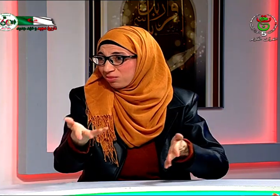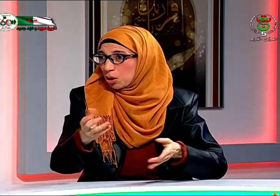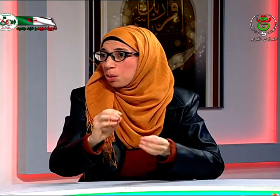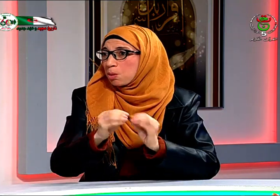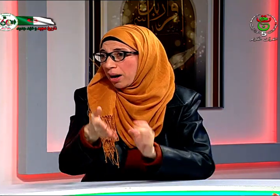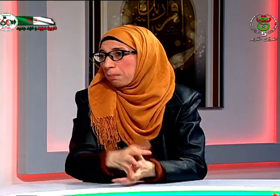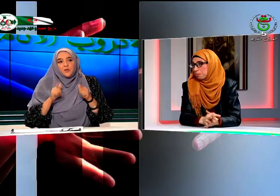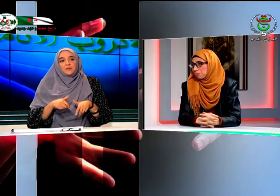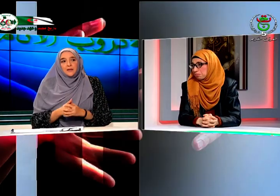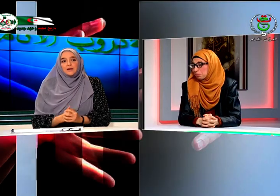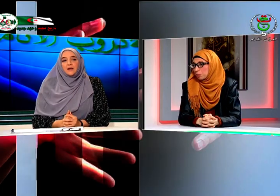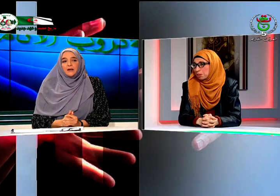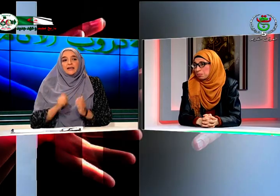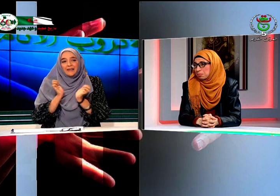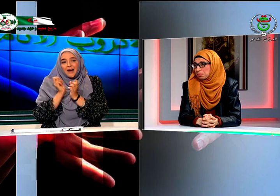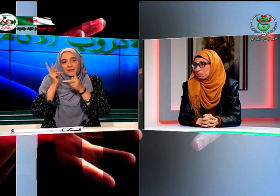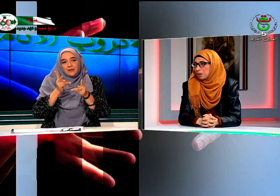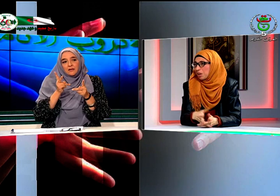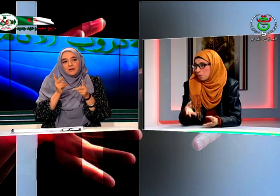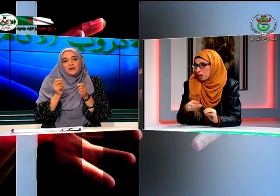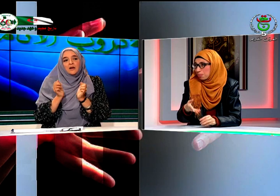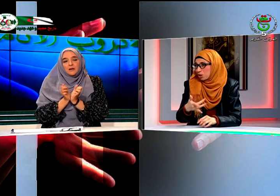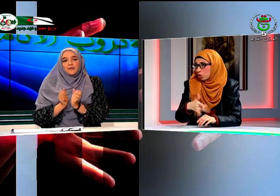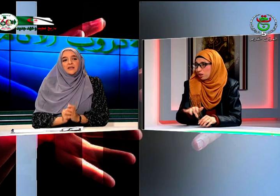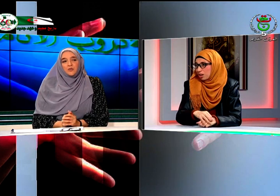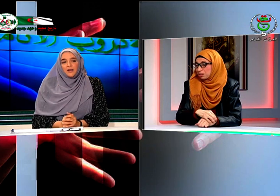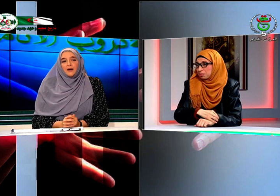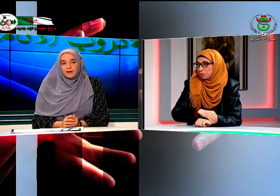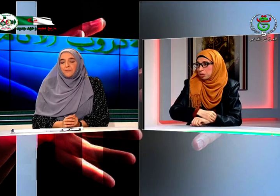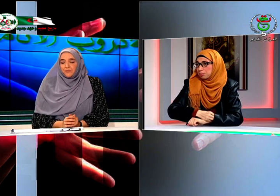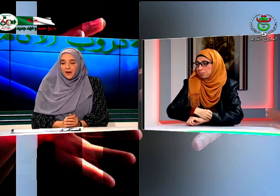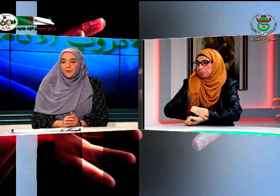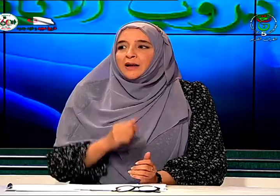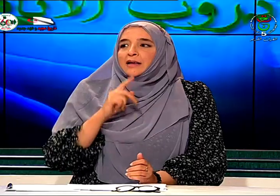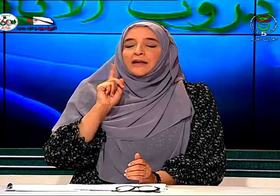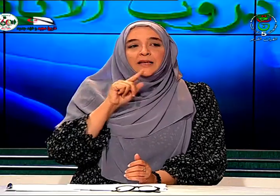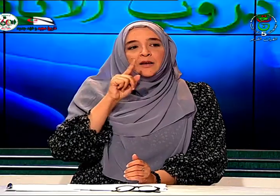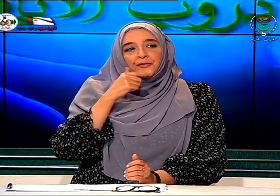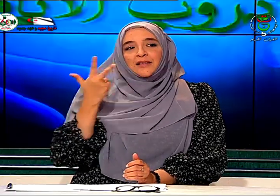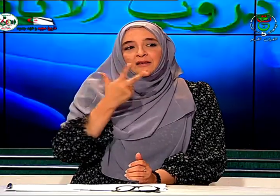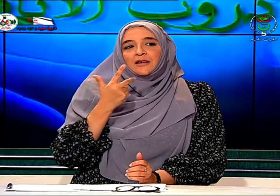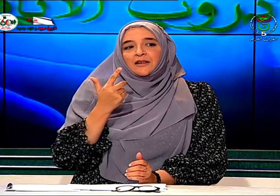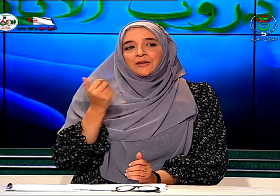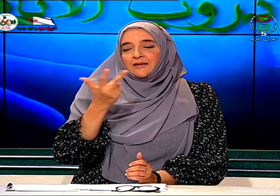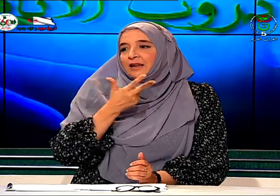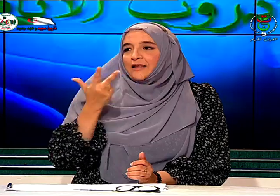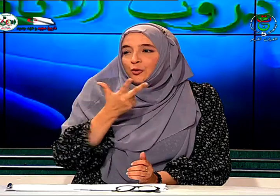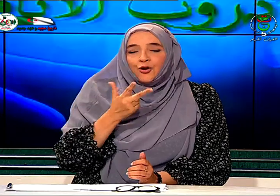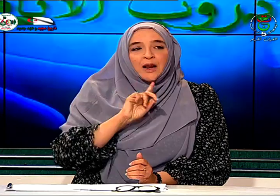سنتكلم عن المدرسة يعني التحقتي في سن متأخر نعم يعني في ثلاثة تكون لم